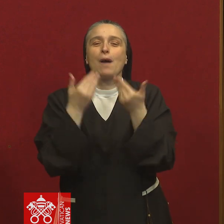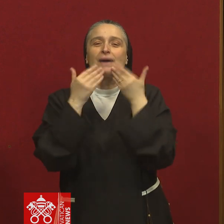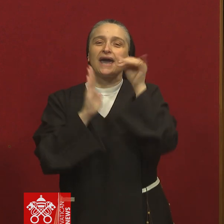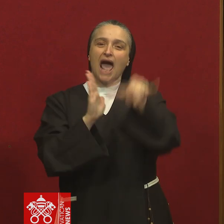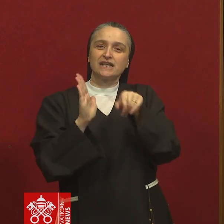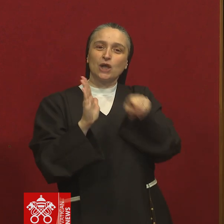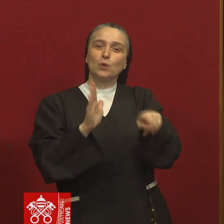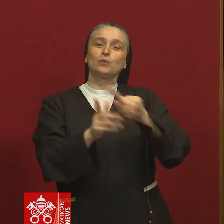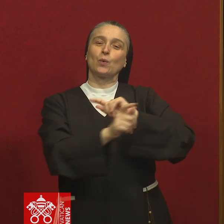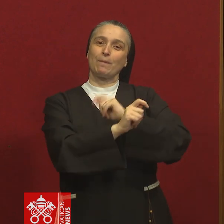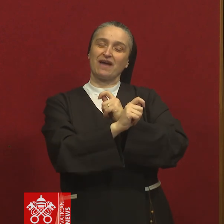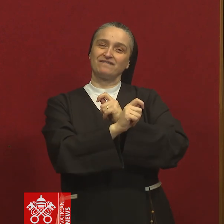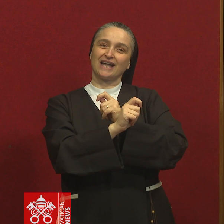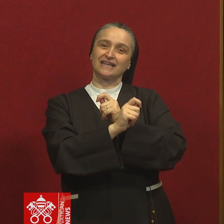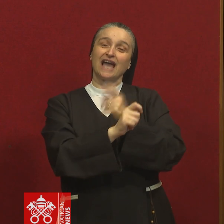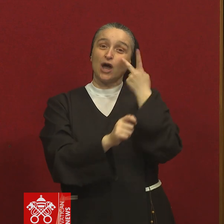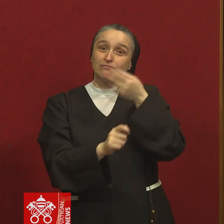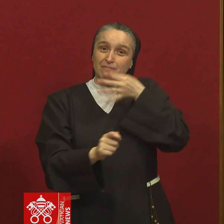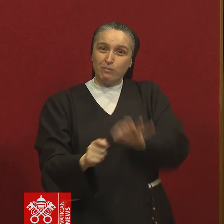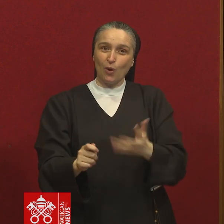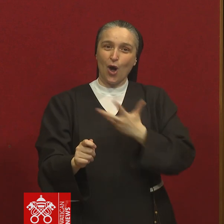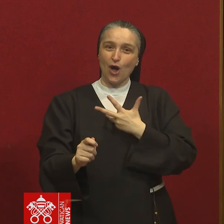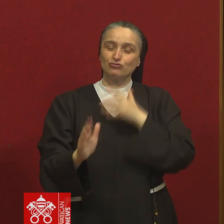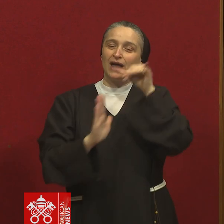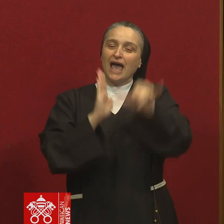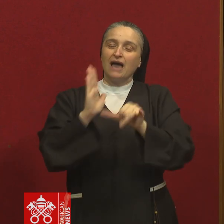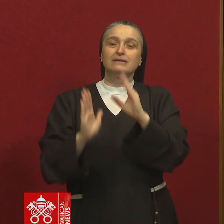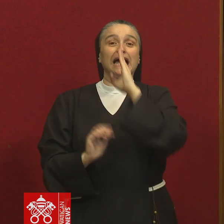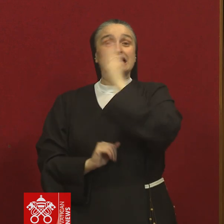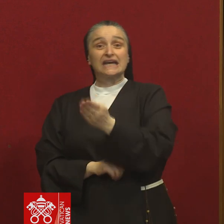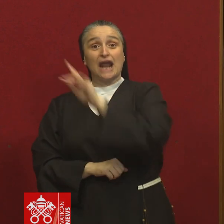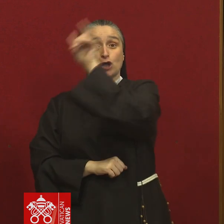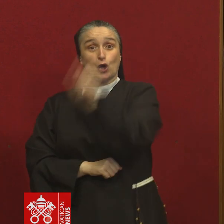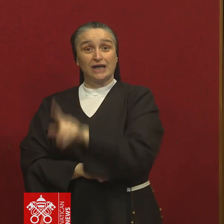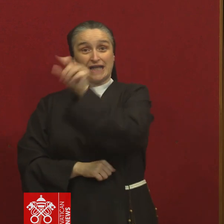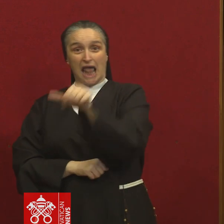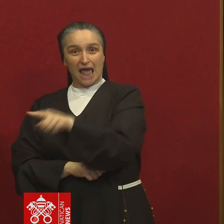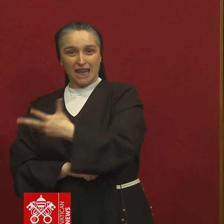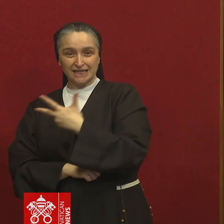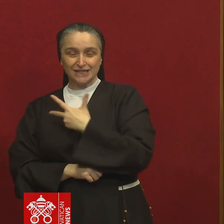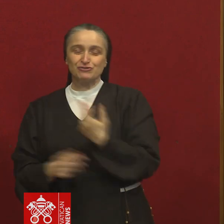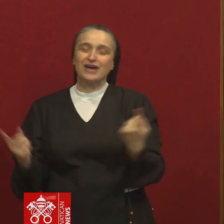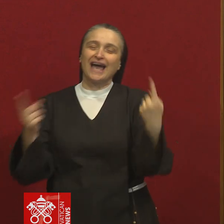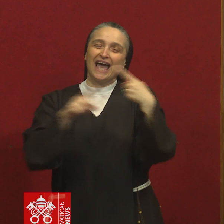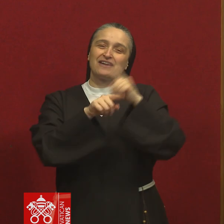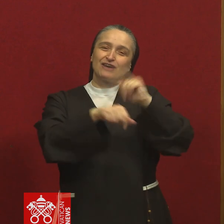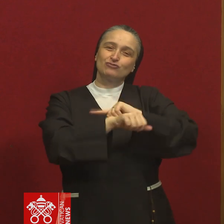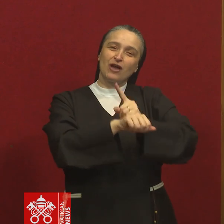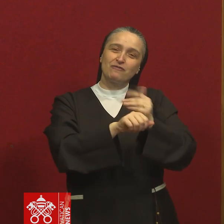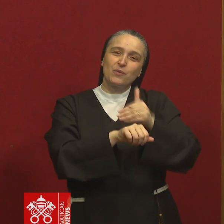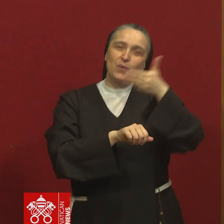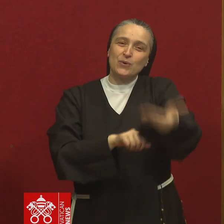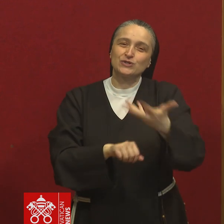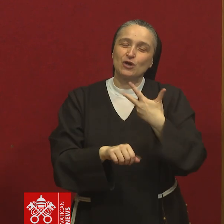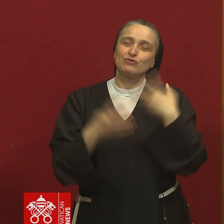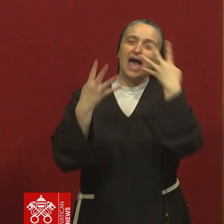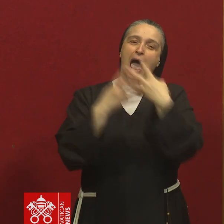canali YouTube di Vatican News, un canale indiretta per la lingua dei segni italiana e un canale indifferita